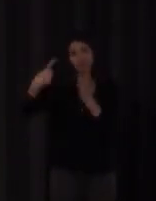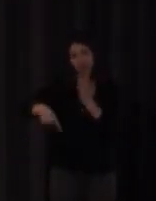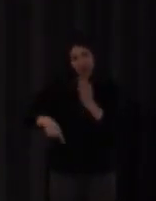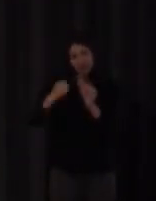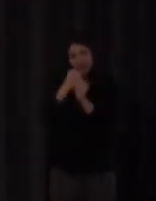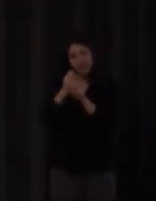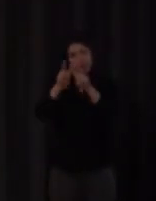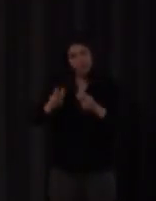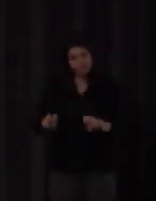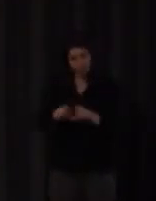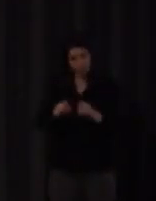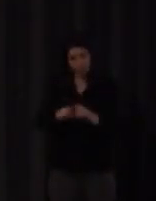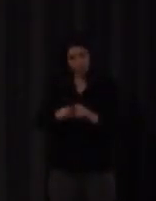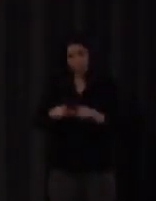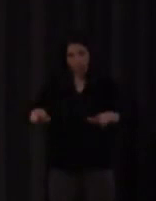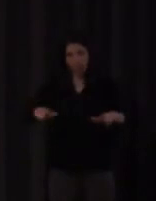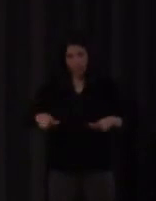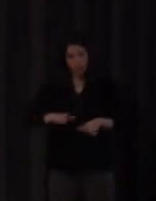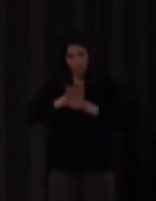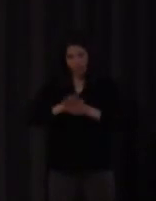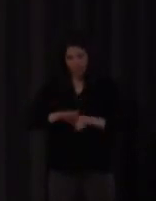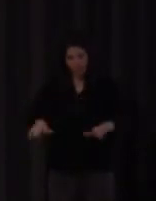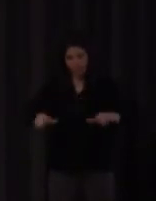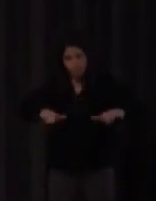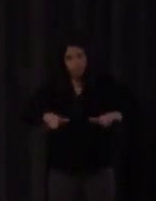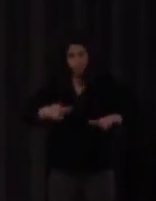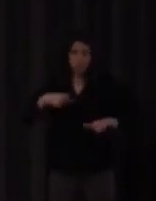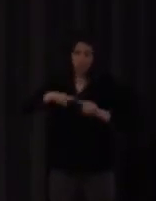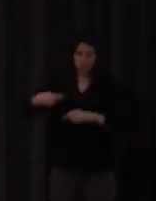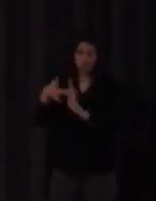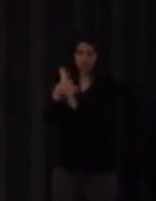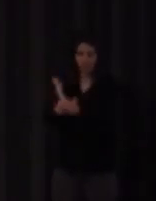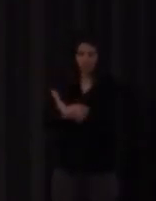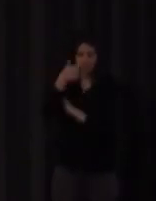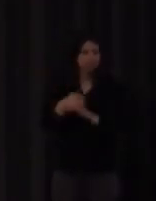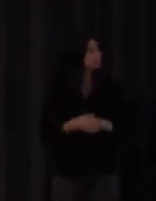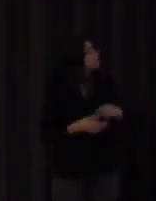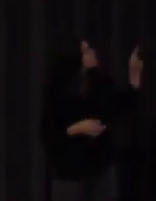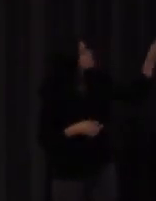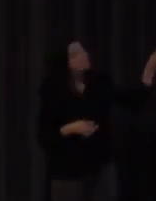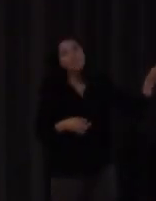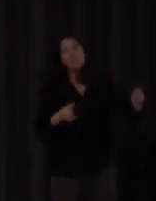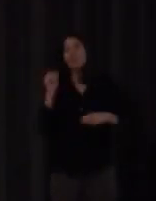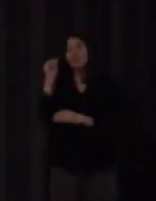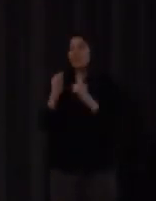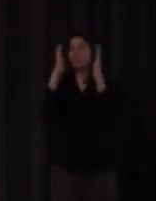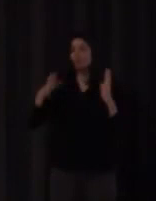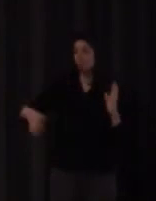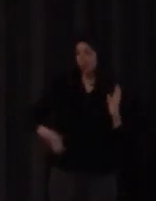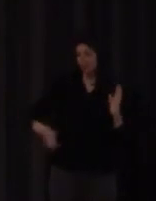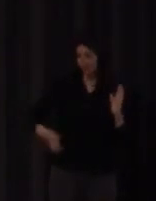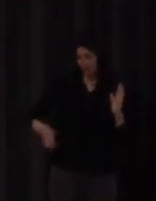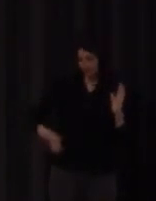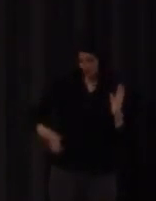que también al que también voy a hacer referencia bien en el Instituto Infante en el programa ABC en la materia de